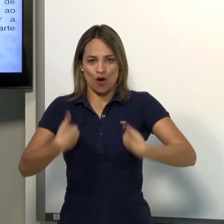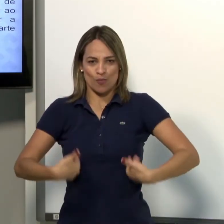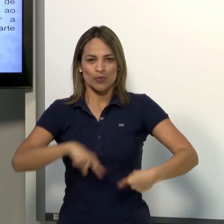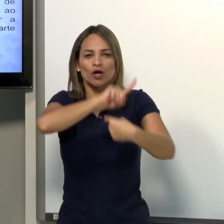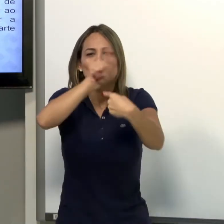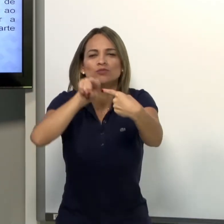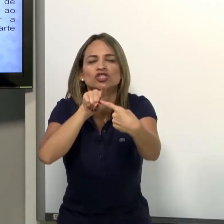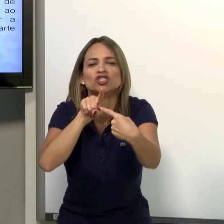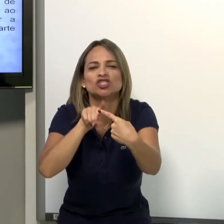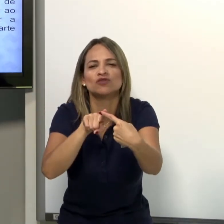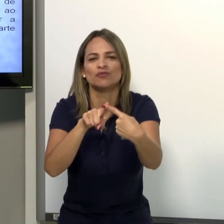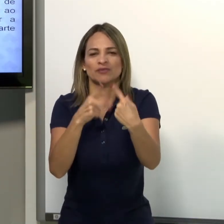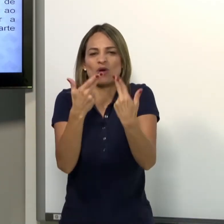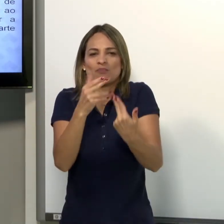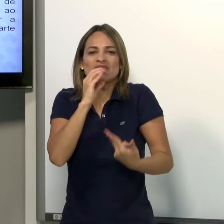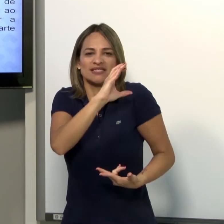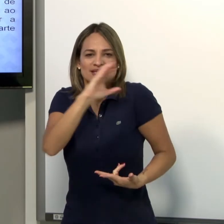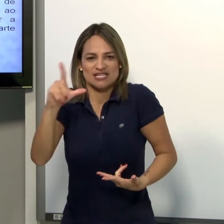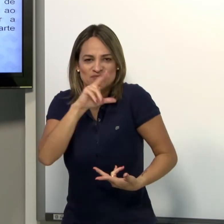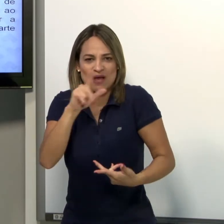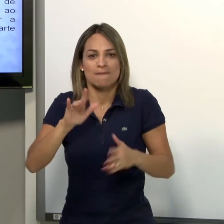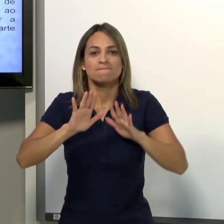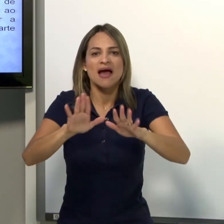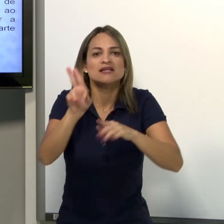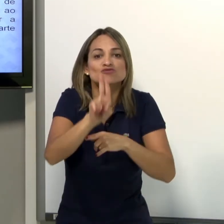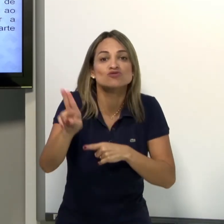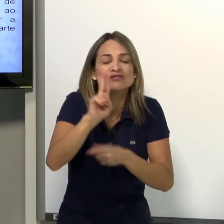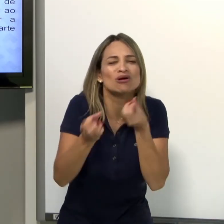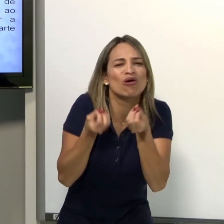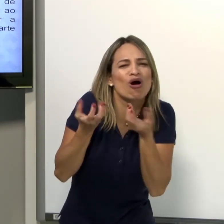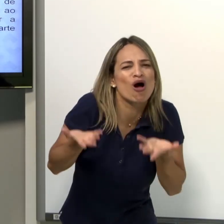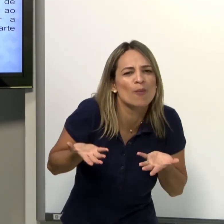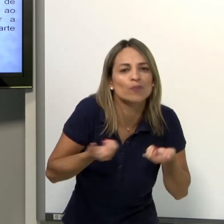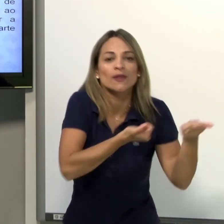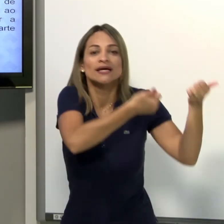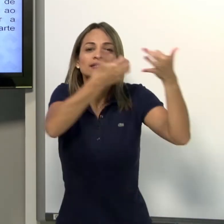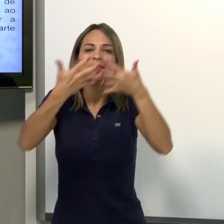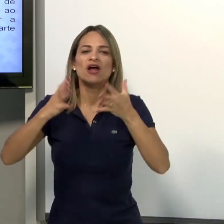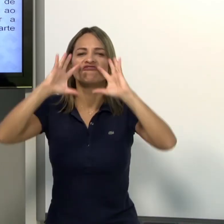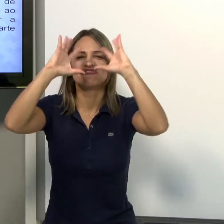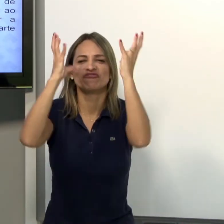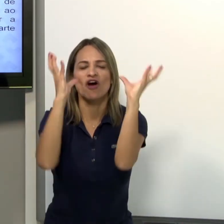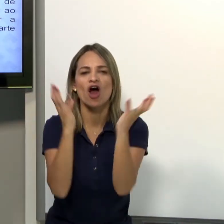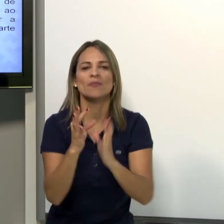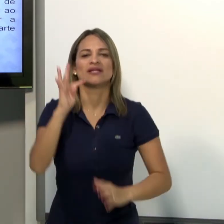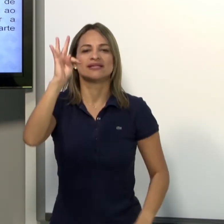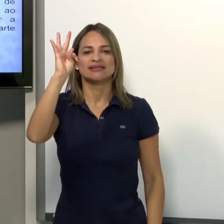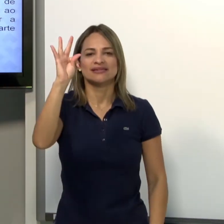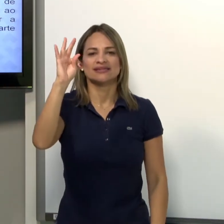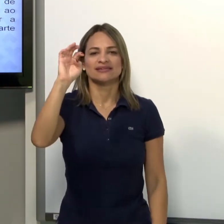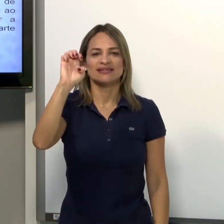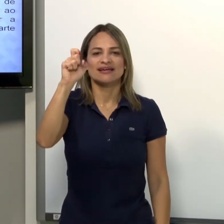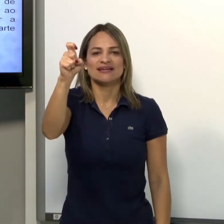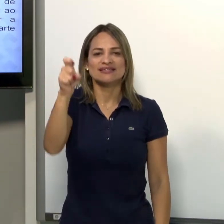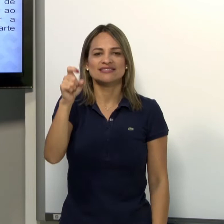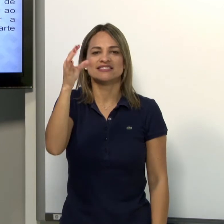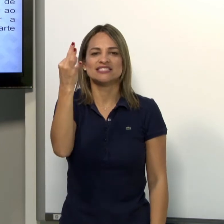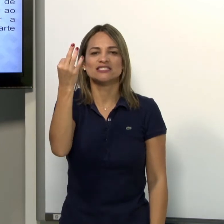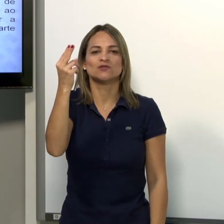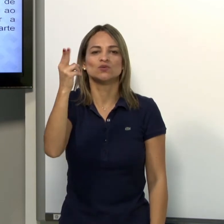A função dele, ele é utilizado para quê? Para descrever a forma, o tamanho, a